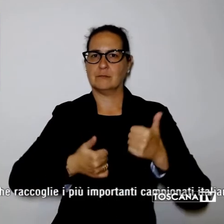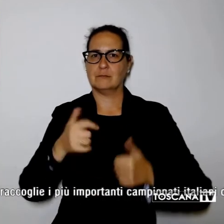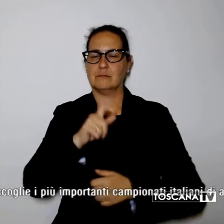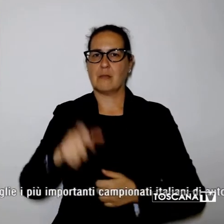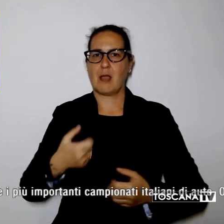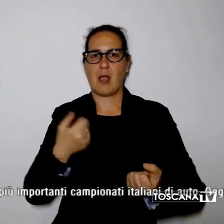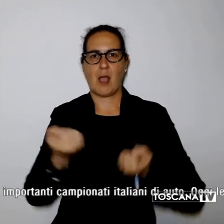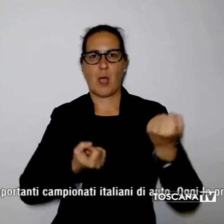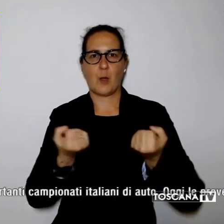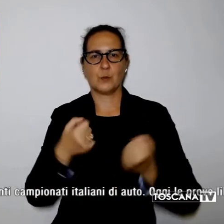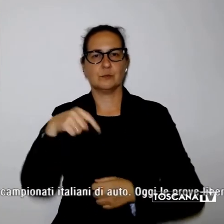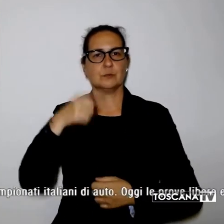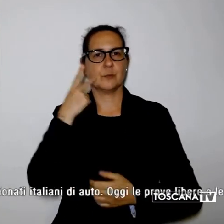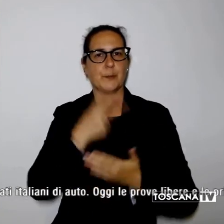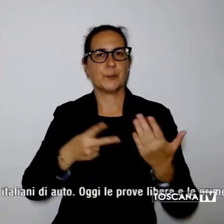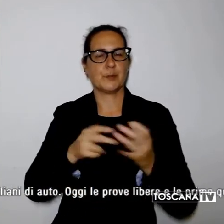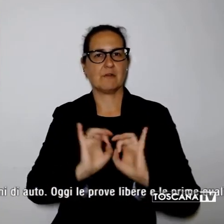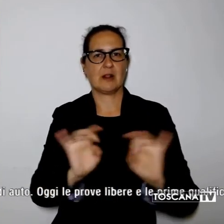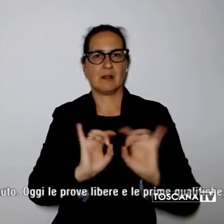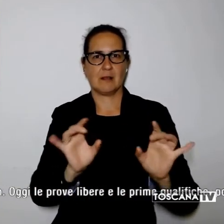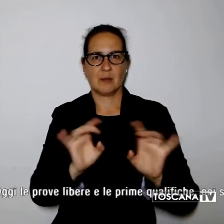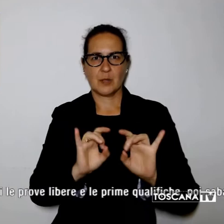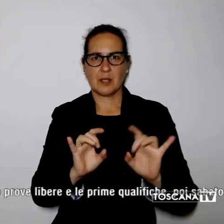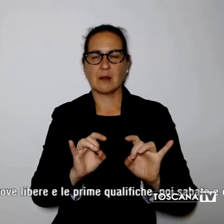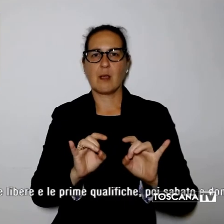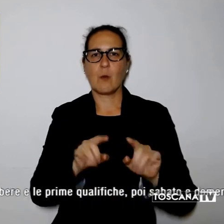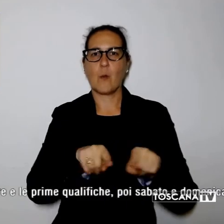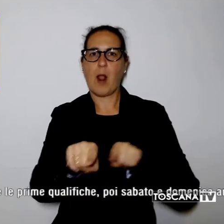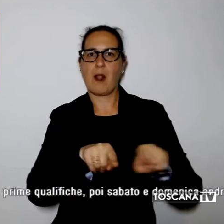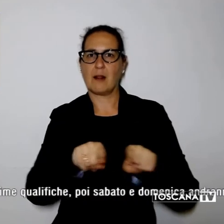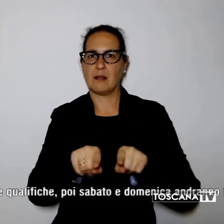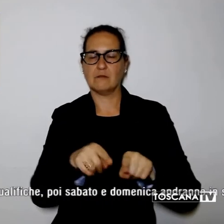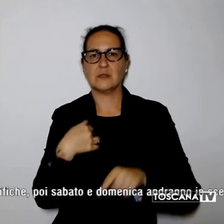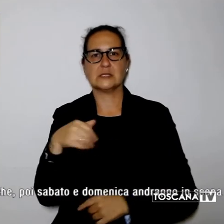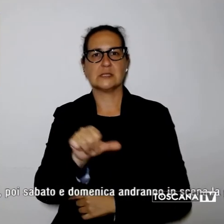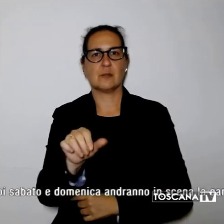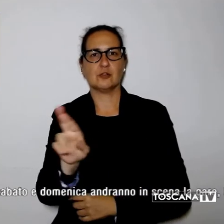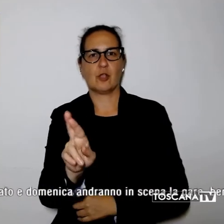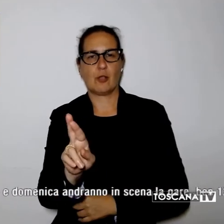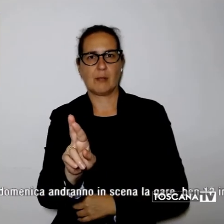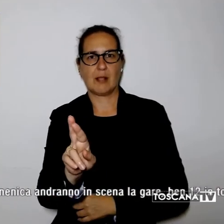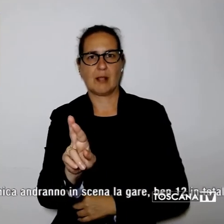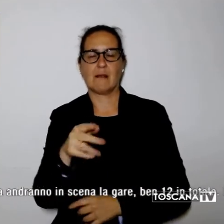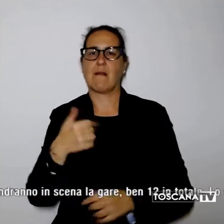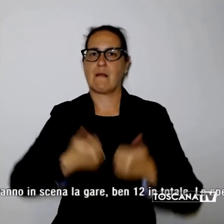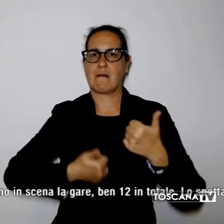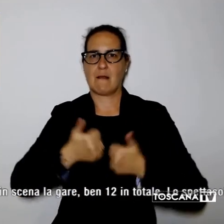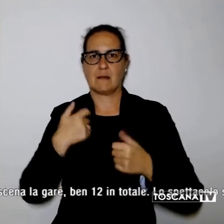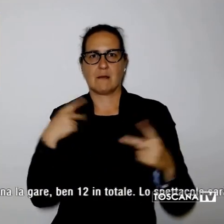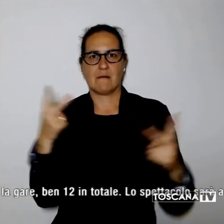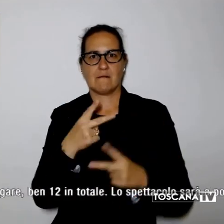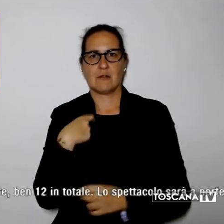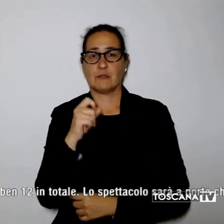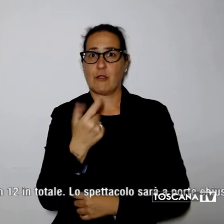Oggi le prove libere e le prime qualifiche poi sabato e domenica andranno in scena le gare ben 12 in